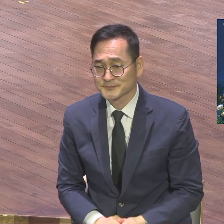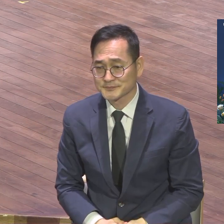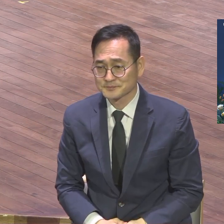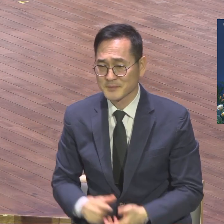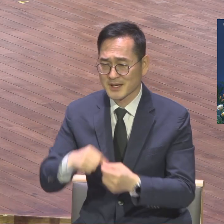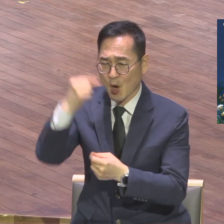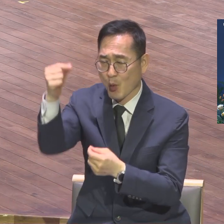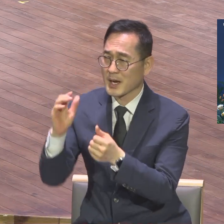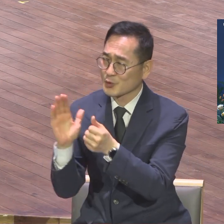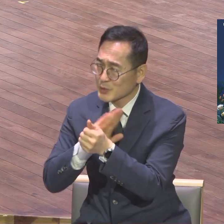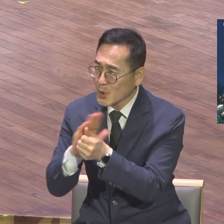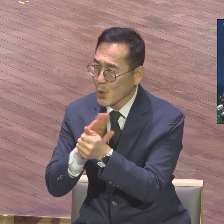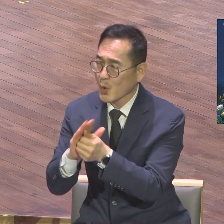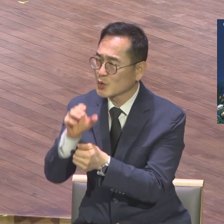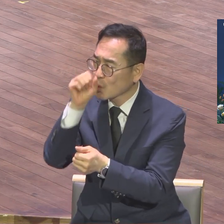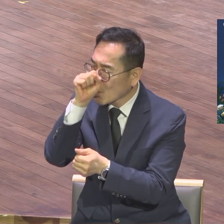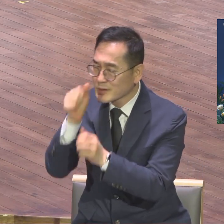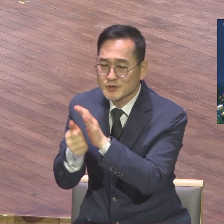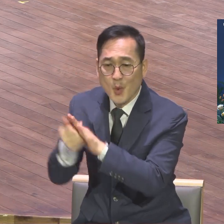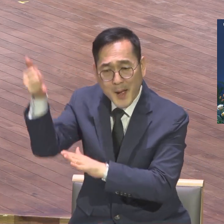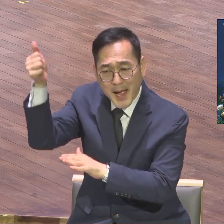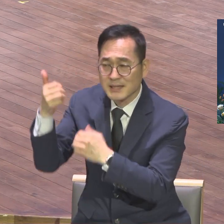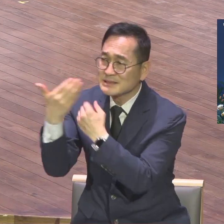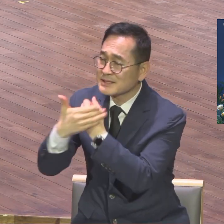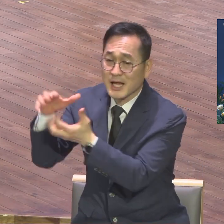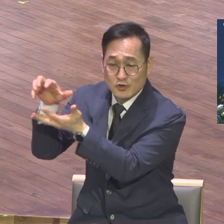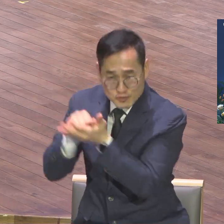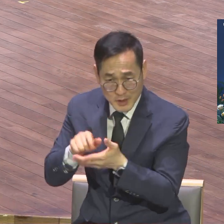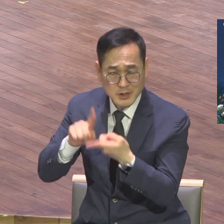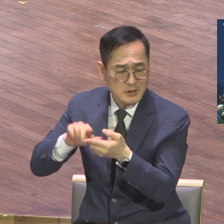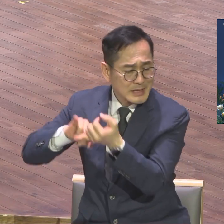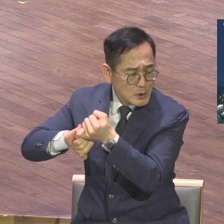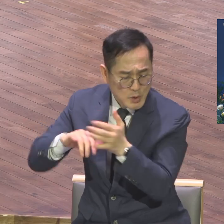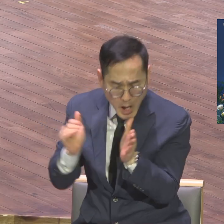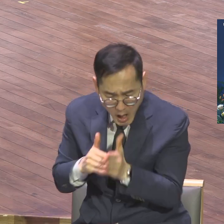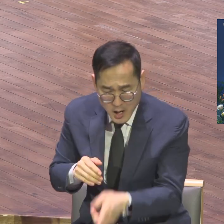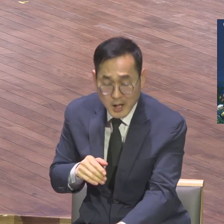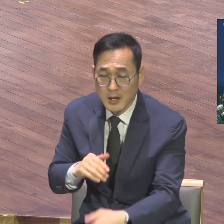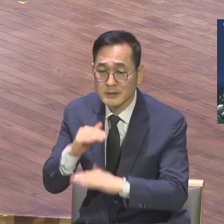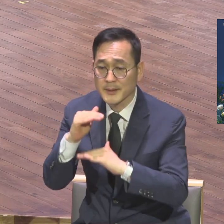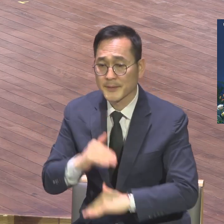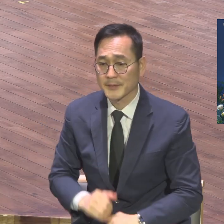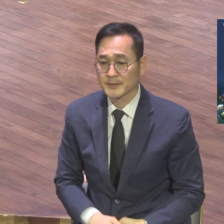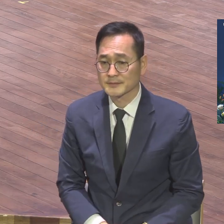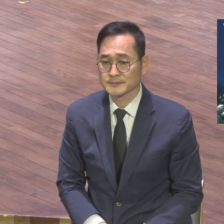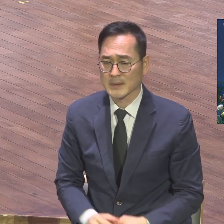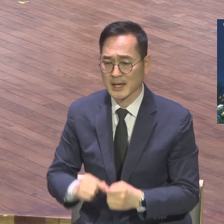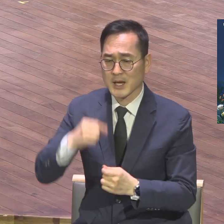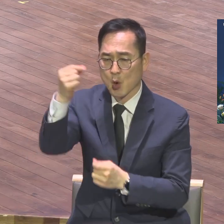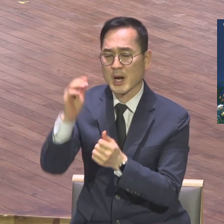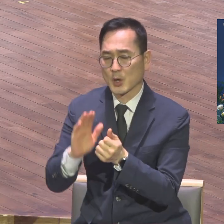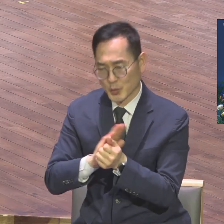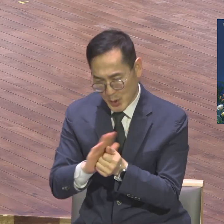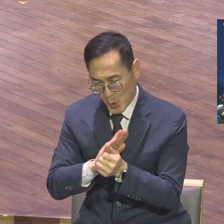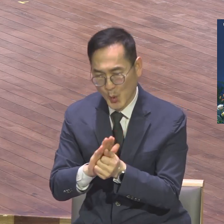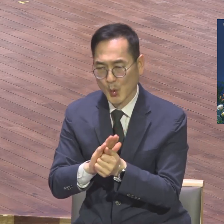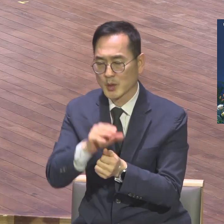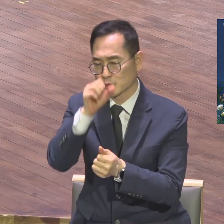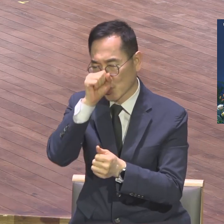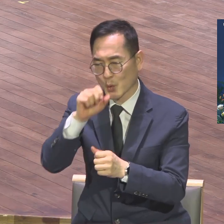소망을 은혜로 주신 분이심을 밝히고 있습니다. 영원한 위로와 좋은 소망이 무엇입니까?